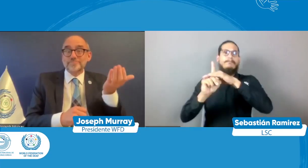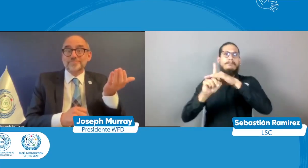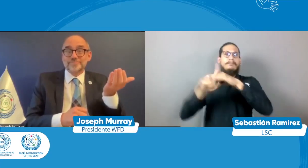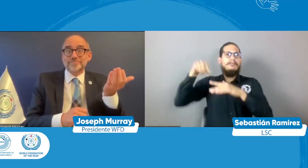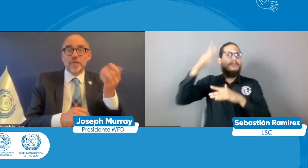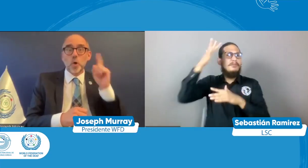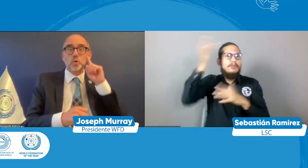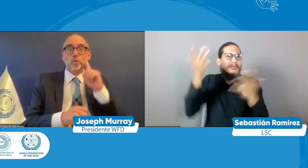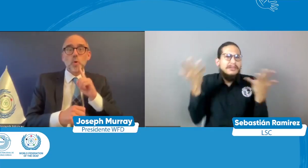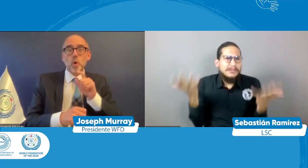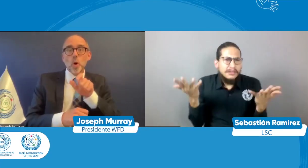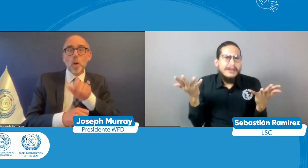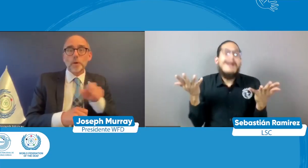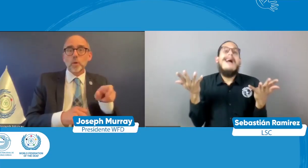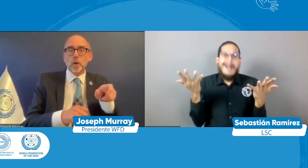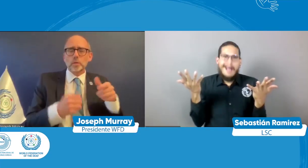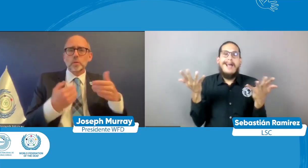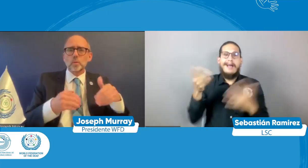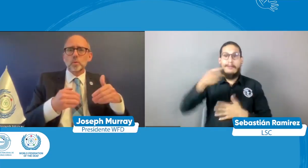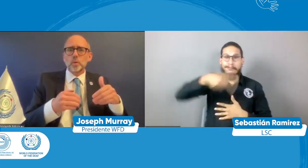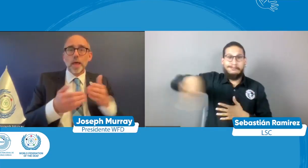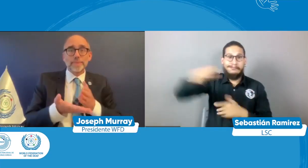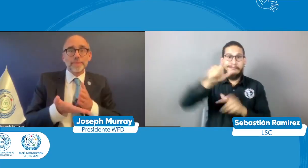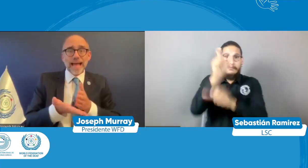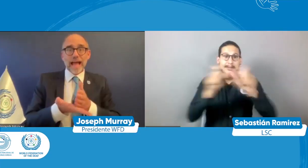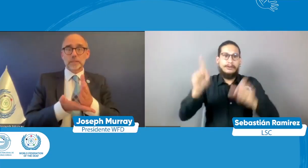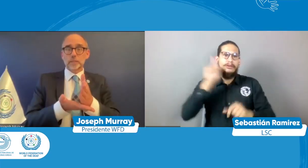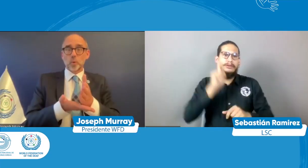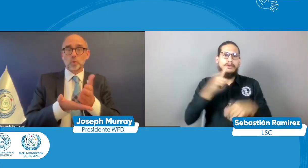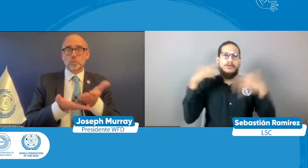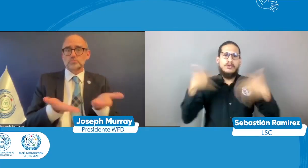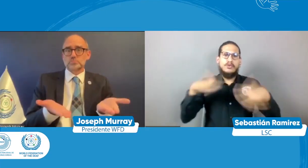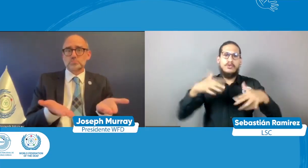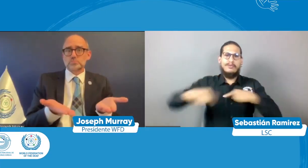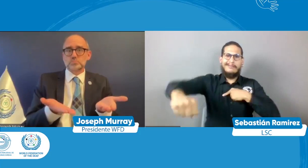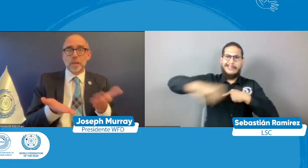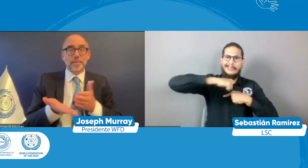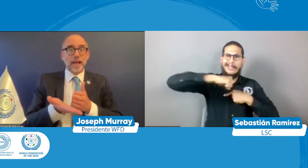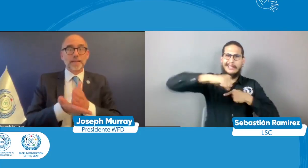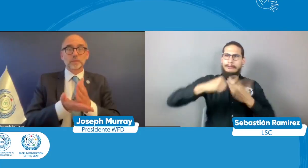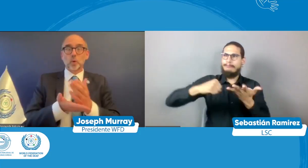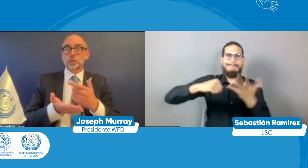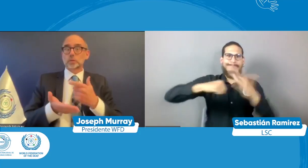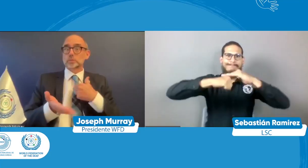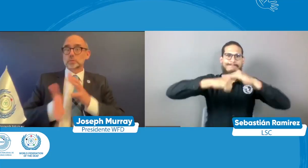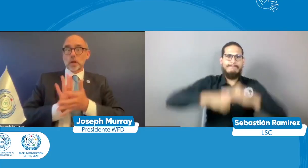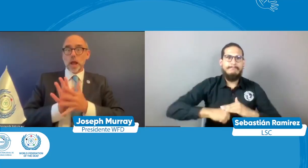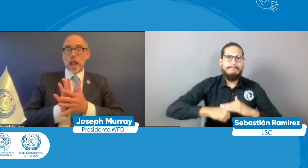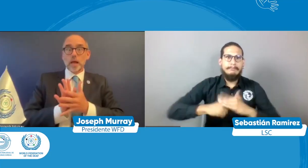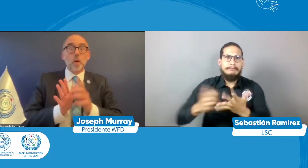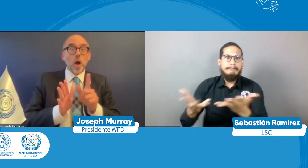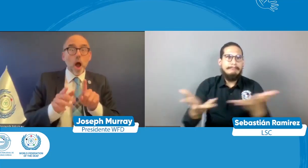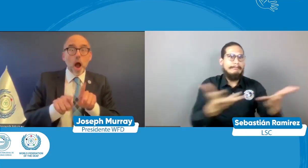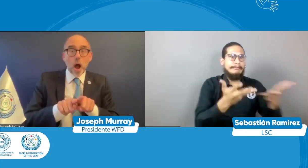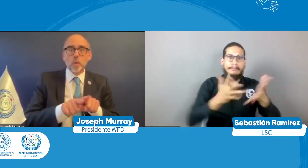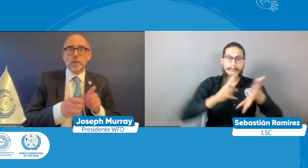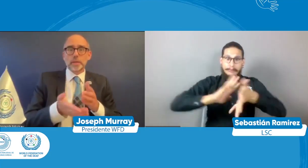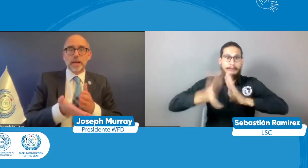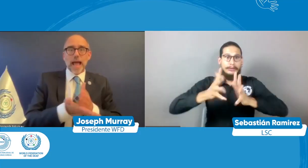y se instituyó justamente porque las personas sordas tienen